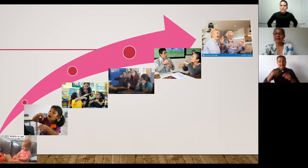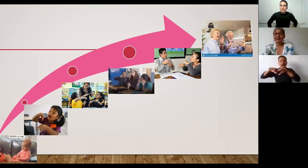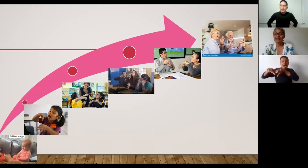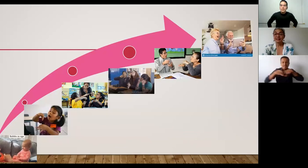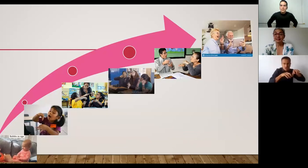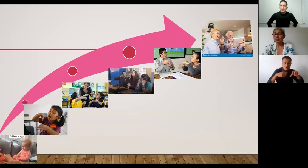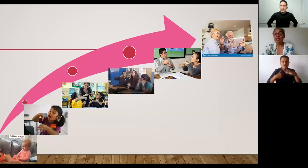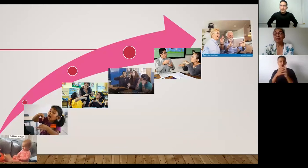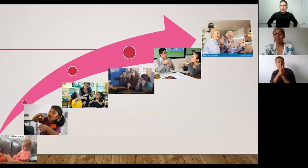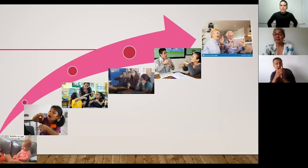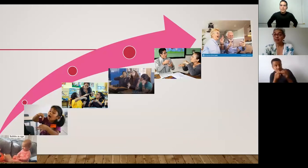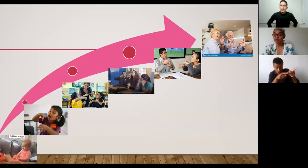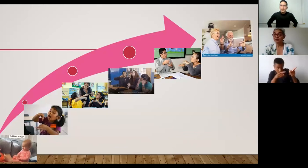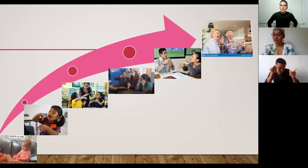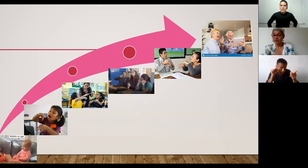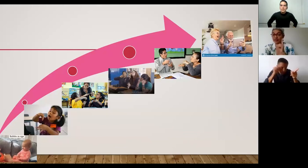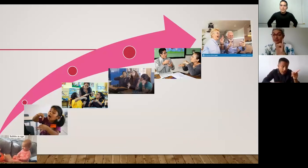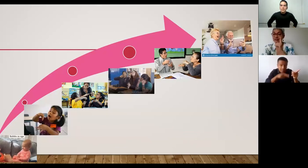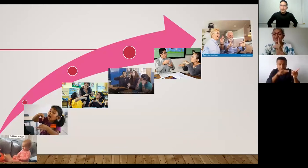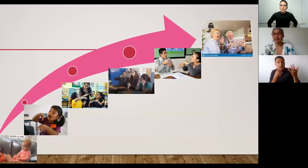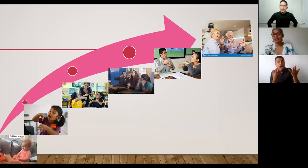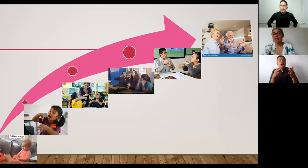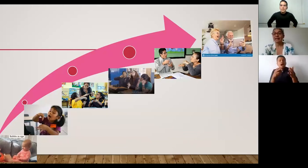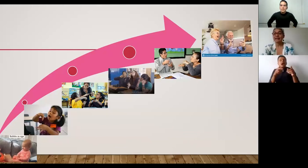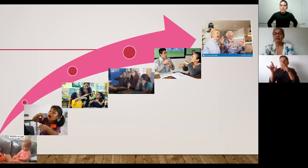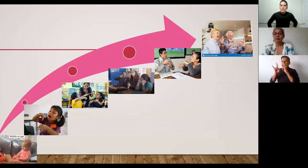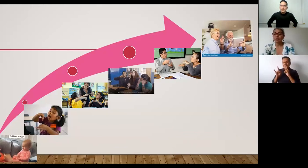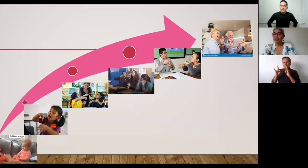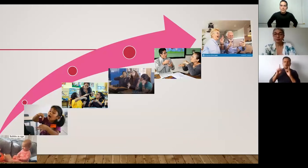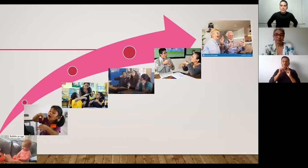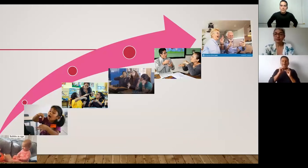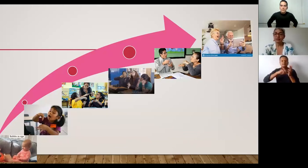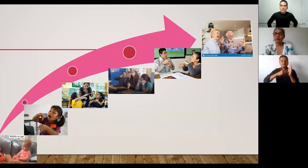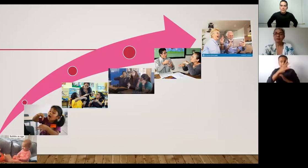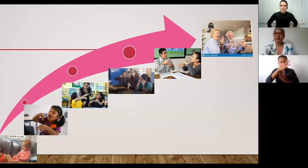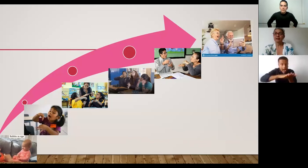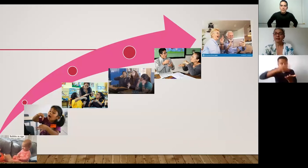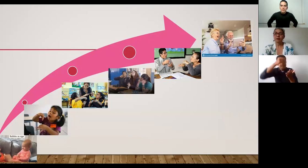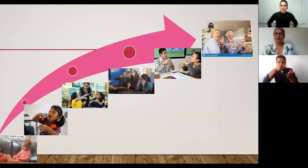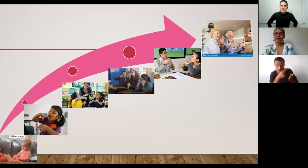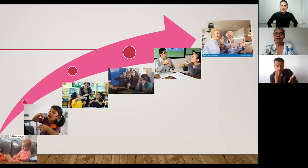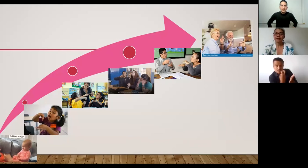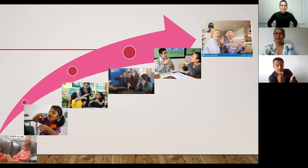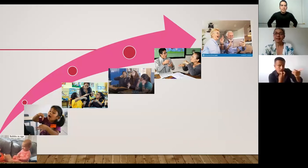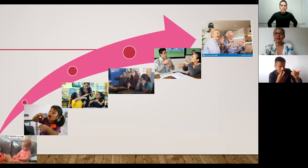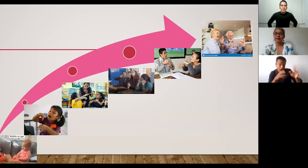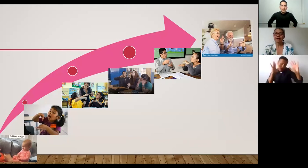adquirir para aprender perdón no se adquiere sino que se aprende el español oral pues igualmente lo hará la